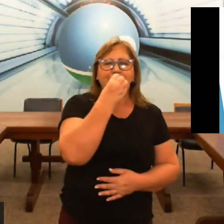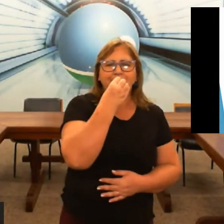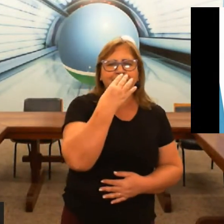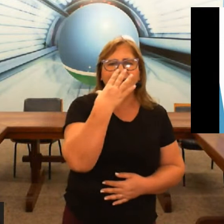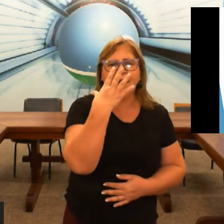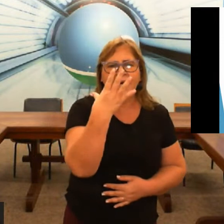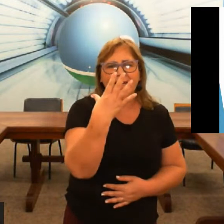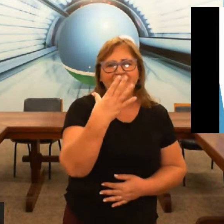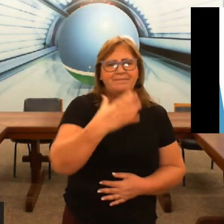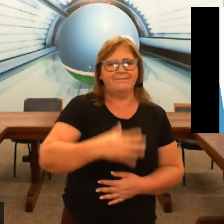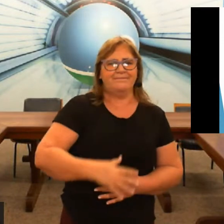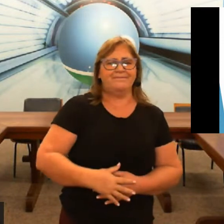bem